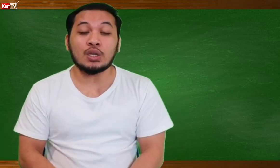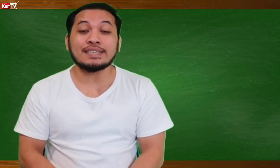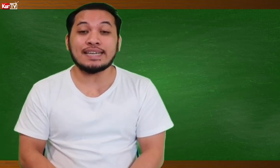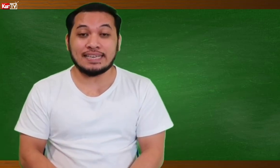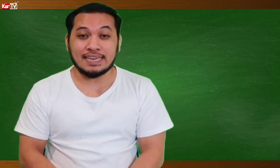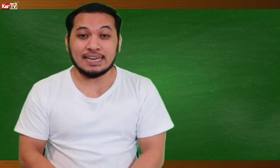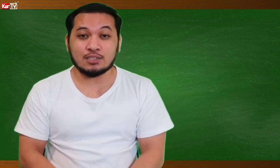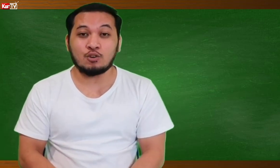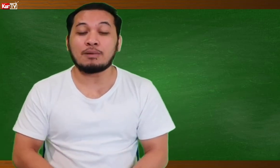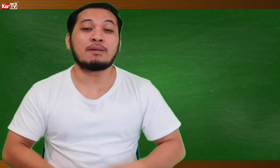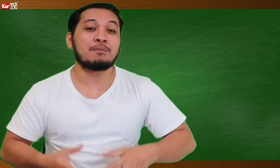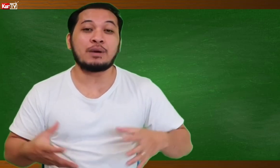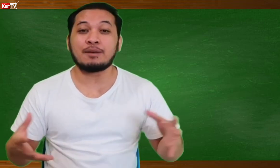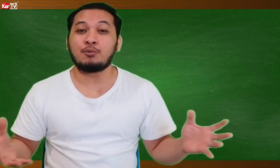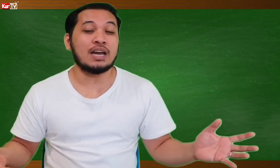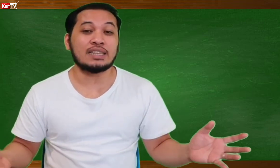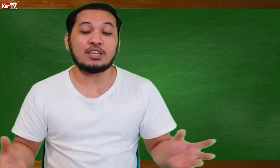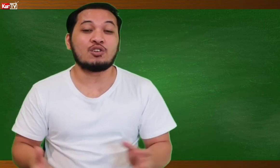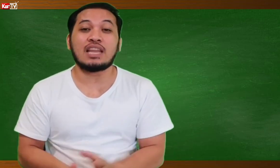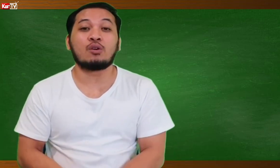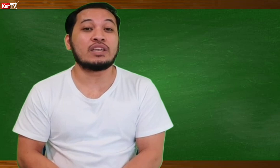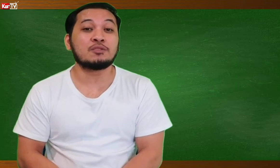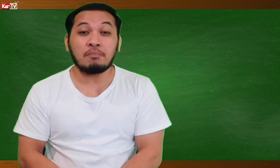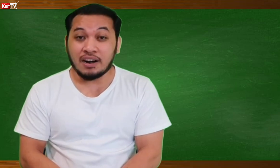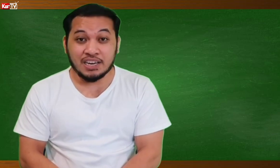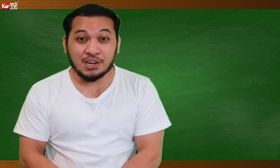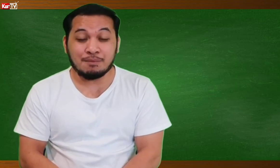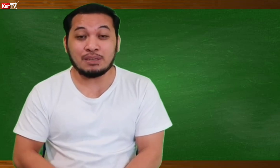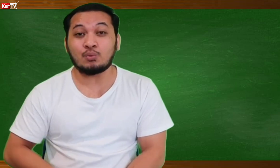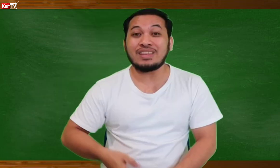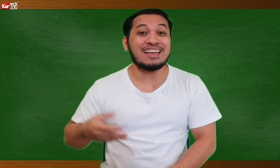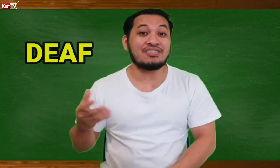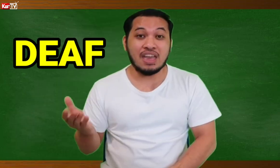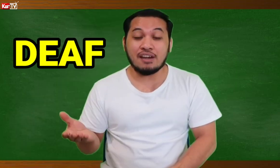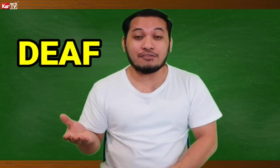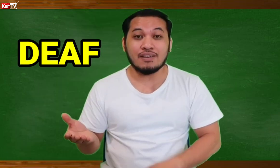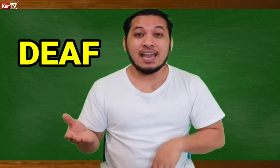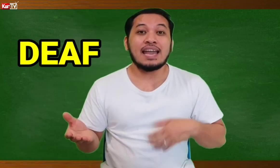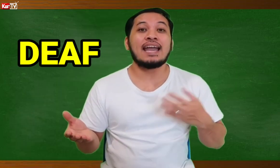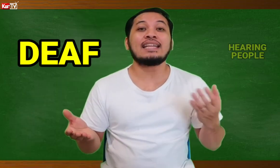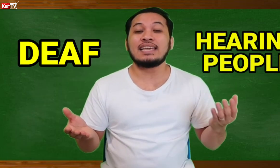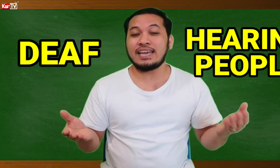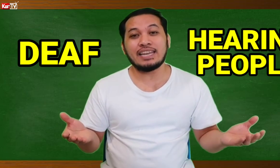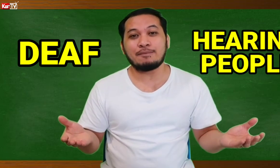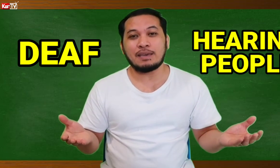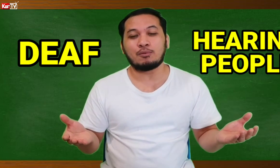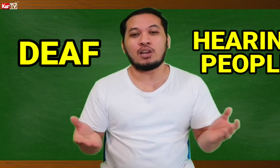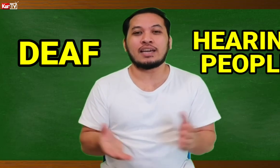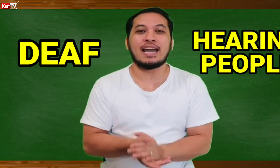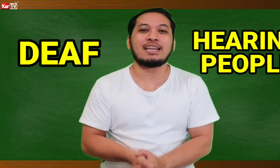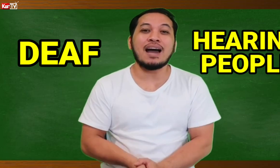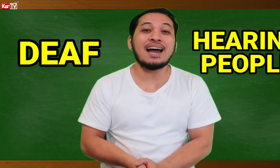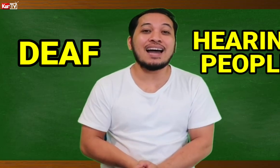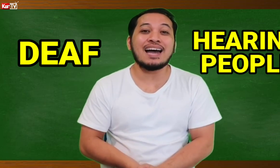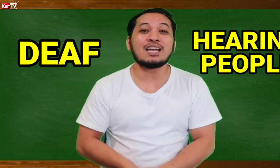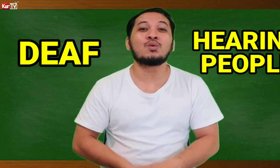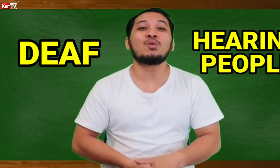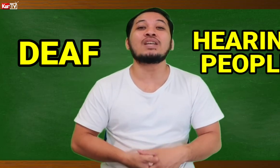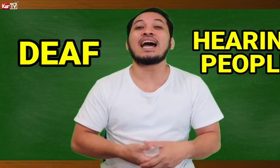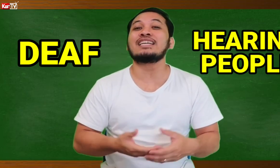ng senyas upang maibreak po natin yung language barrier between the deaf and hearing people. Kaya naman, kung nais